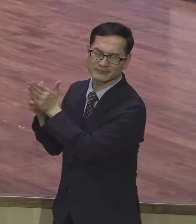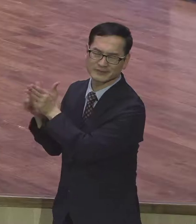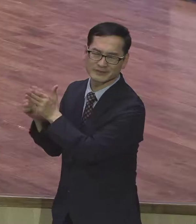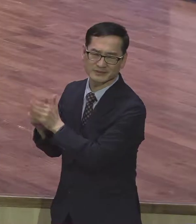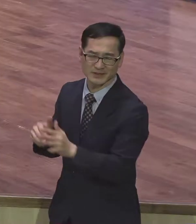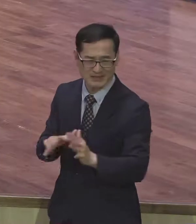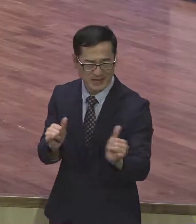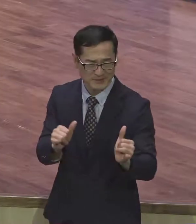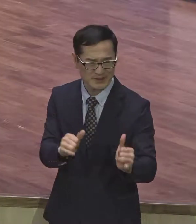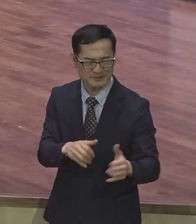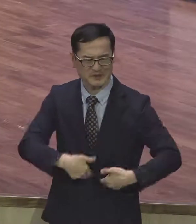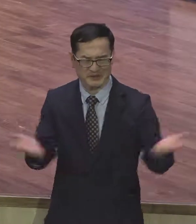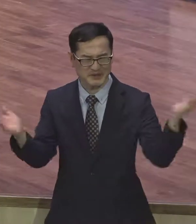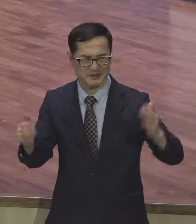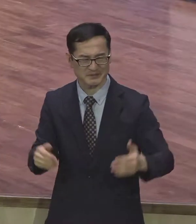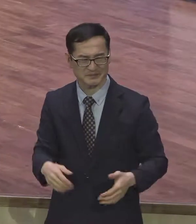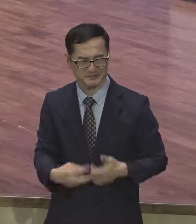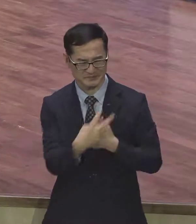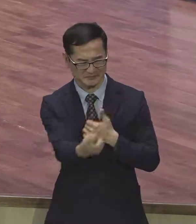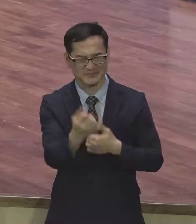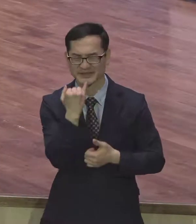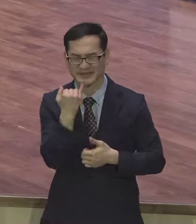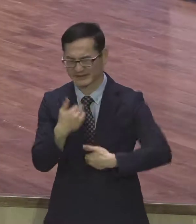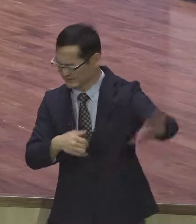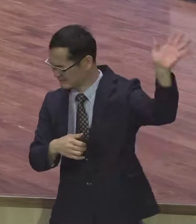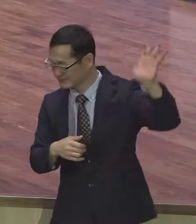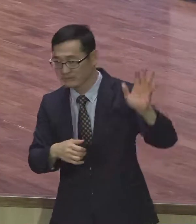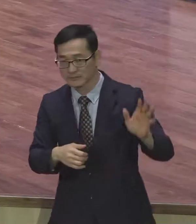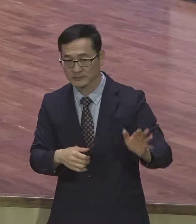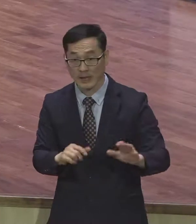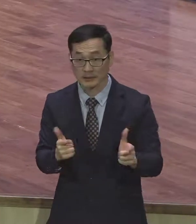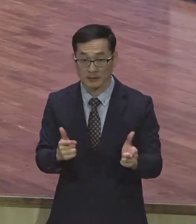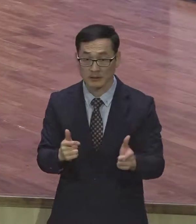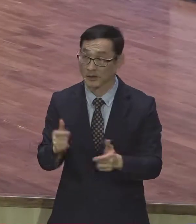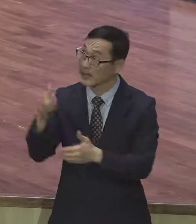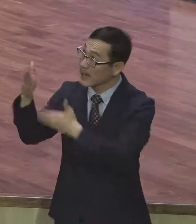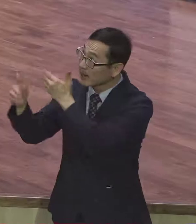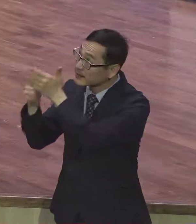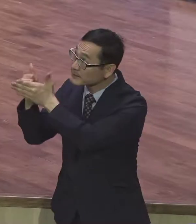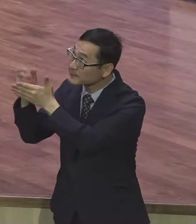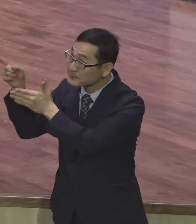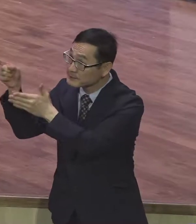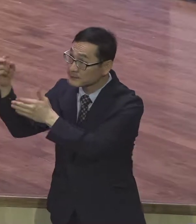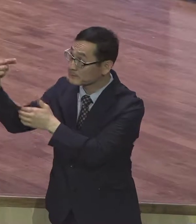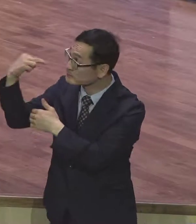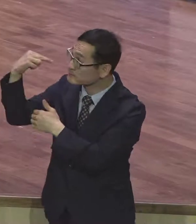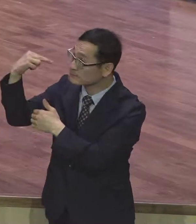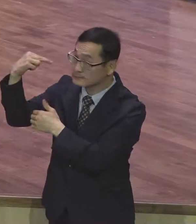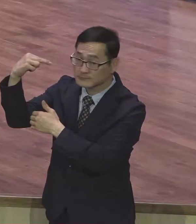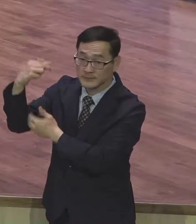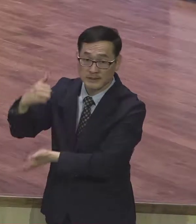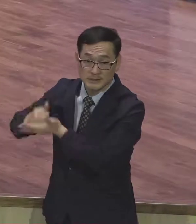인간들 다 필요 없어 아니에요 하나님과 사람 앞에서 인정받는 삶이 중요하다고요